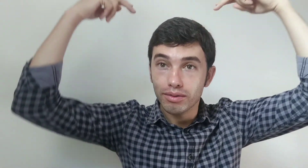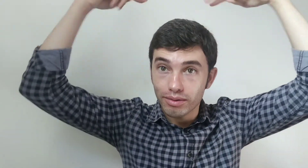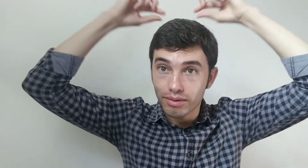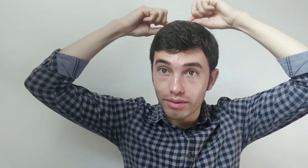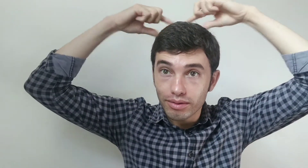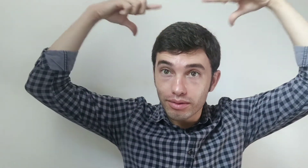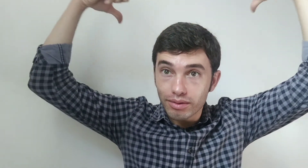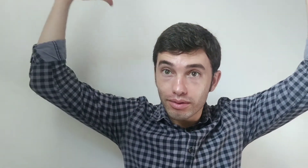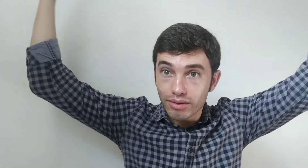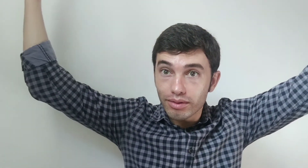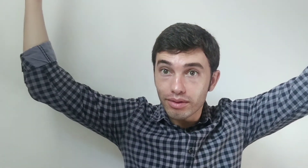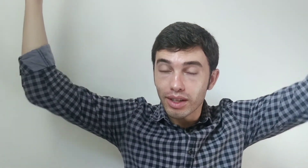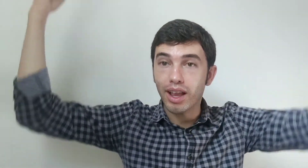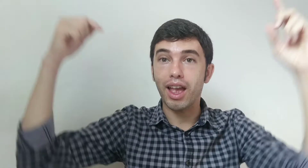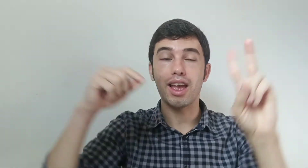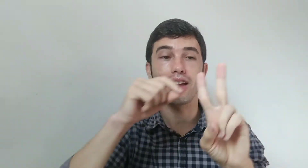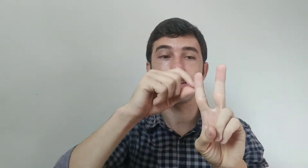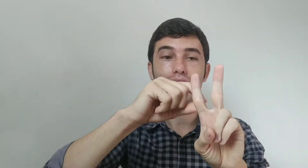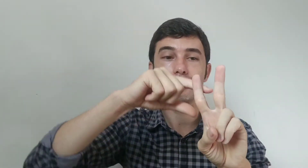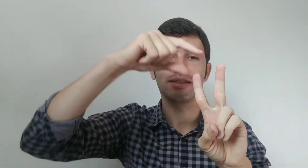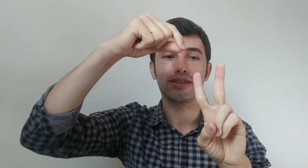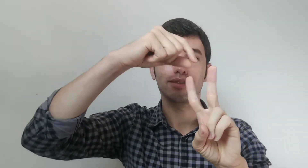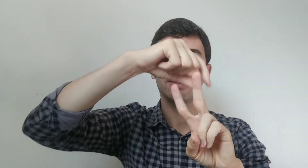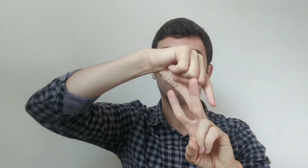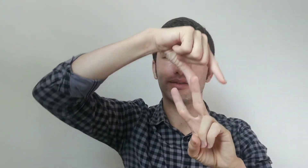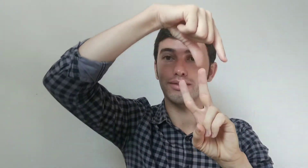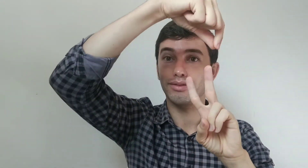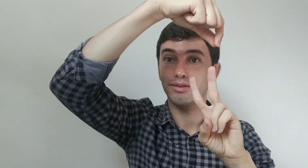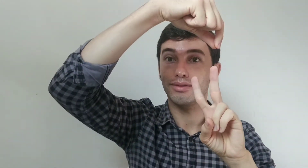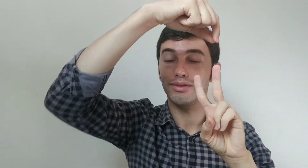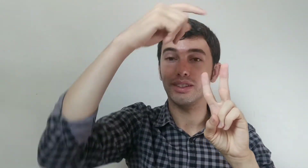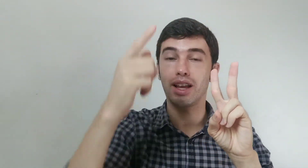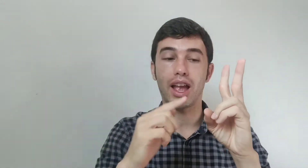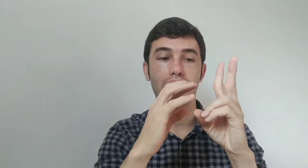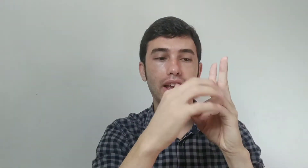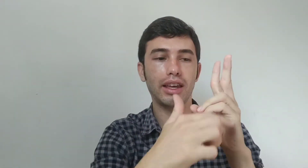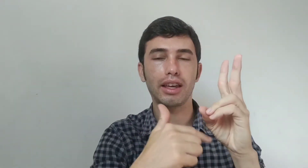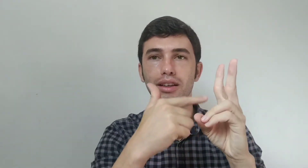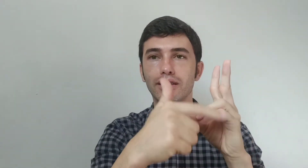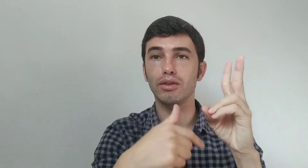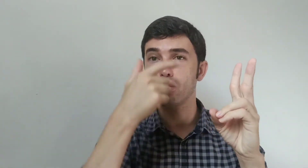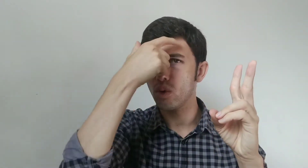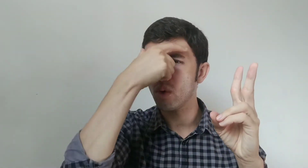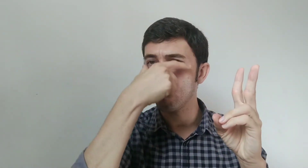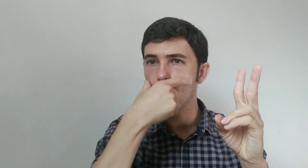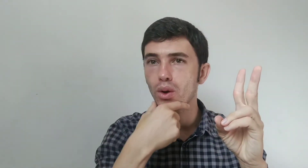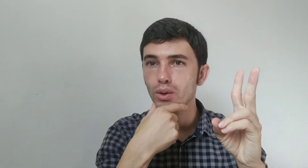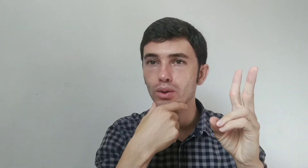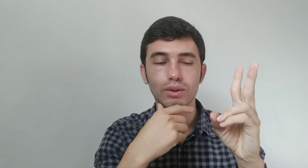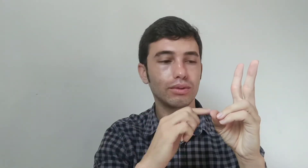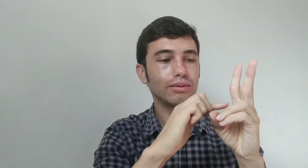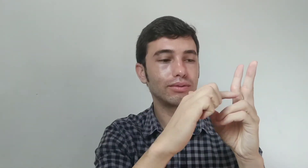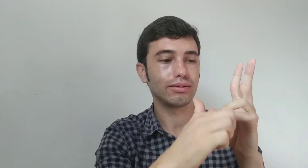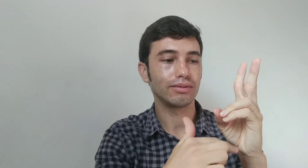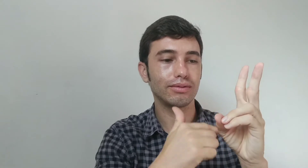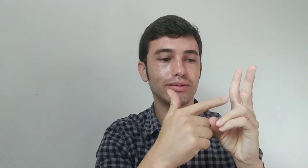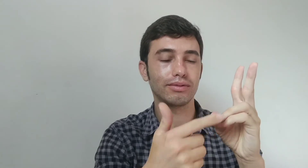para adorno, então as duas penas são os dois dedos, aqui a mão é o